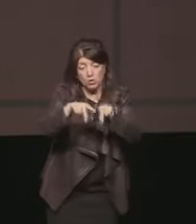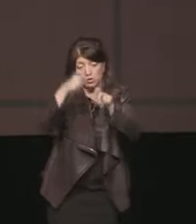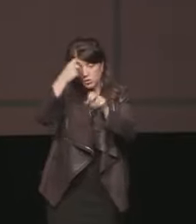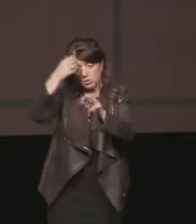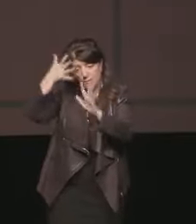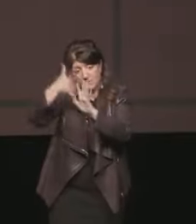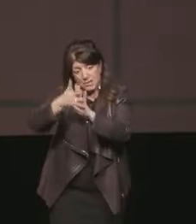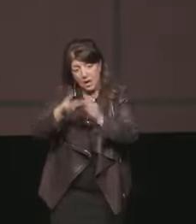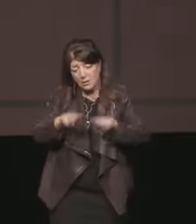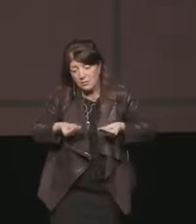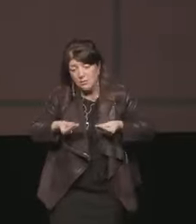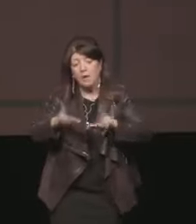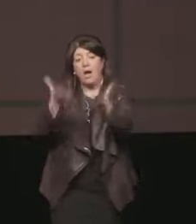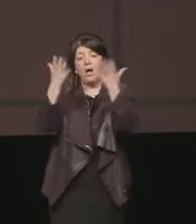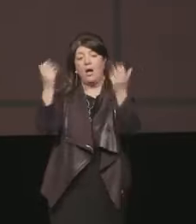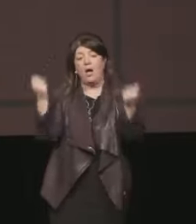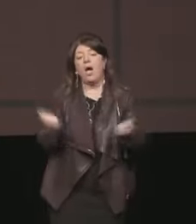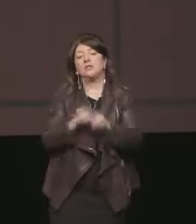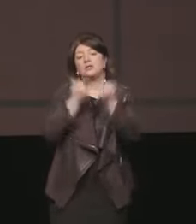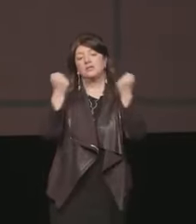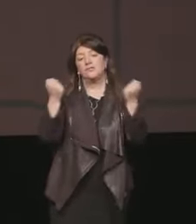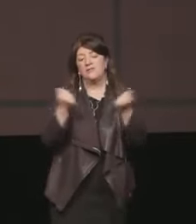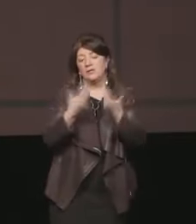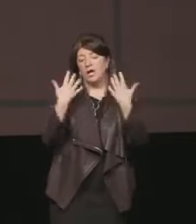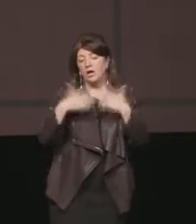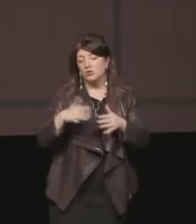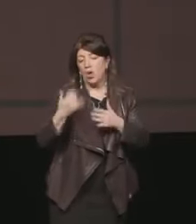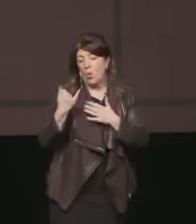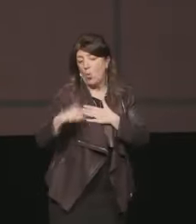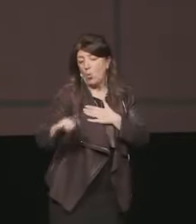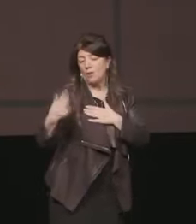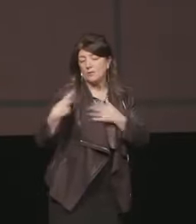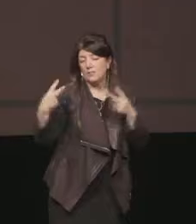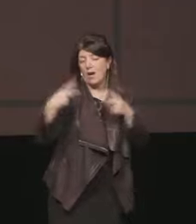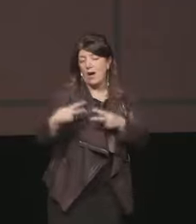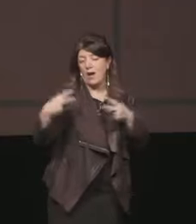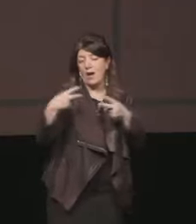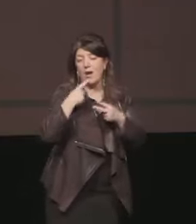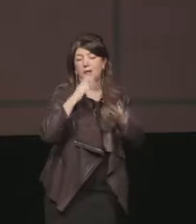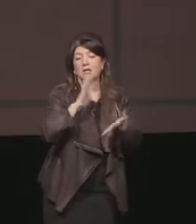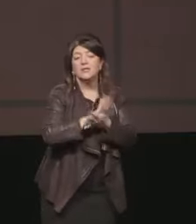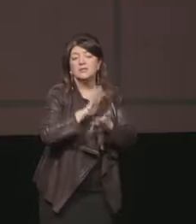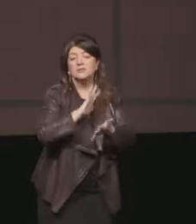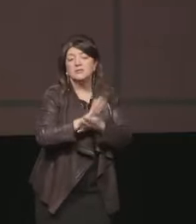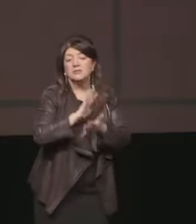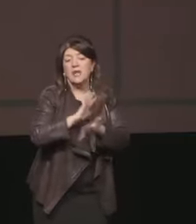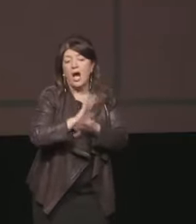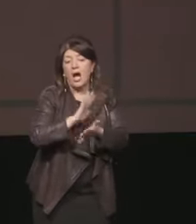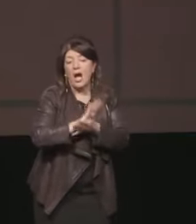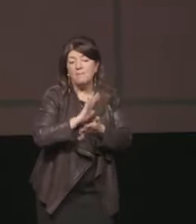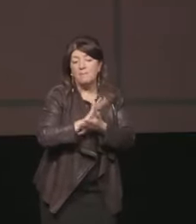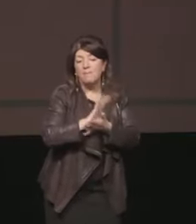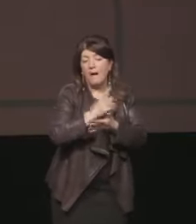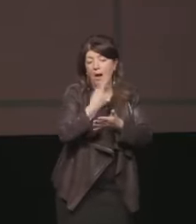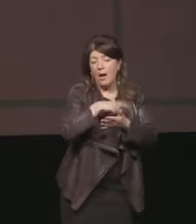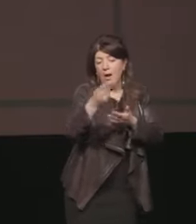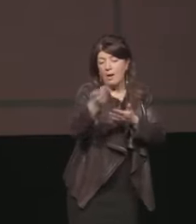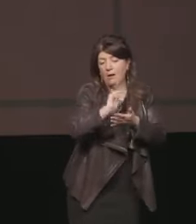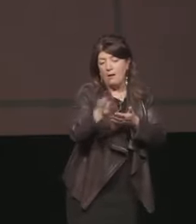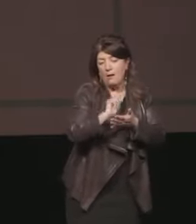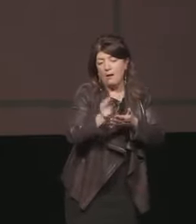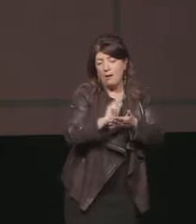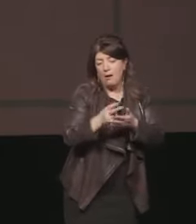negli ultimi anni sulla stampa di questo vi ringraziamo molti commentatori hanno elogiato questo progetto culturale per questo vi